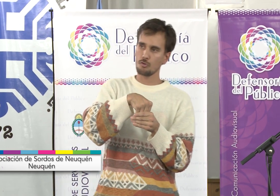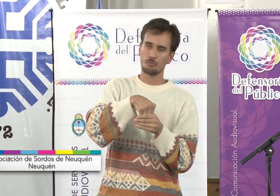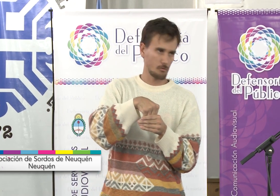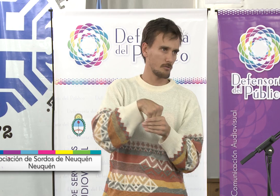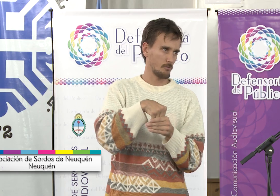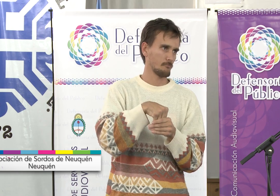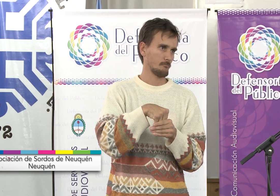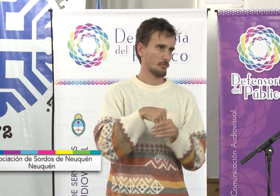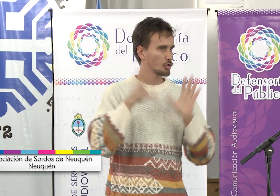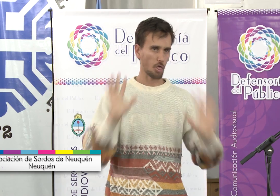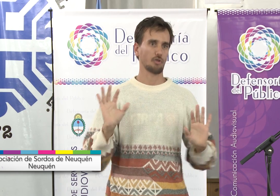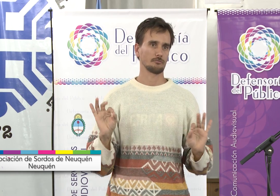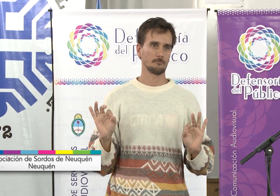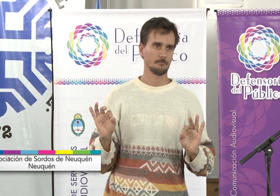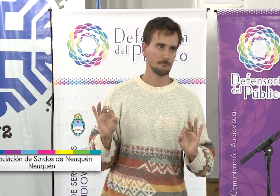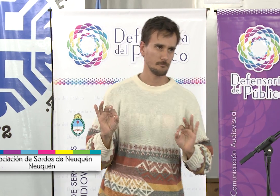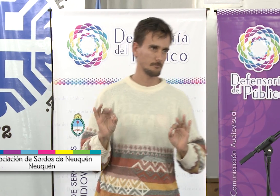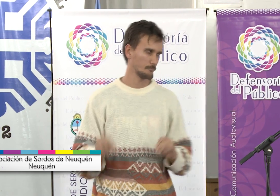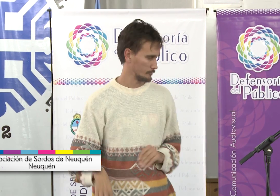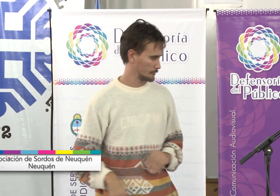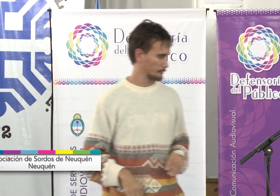inclusión. Todo queremos.